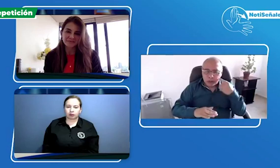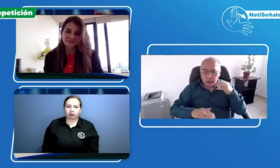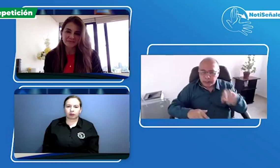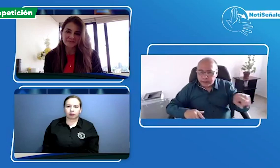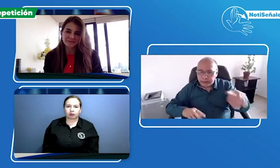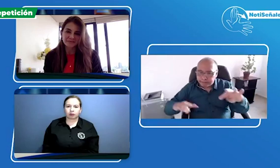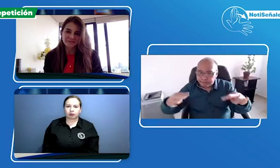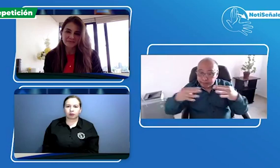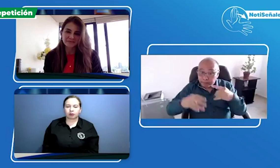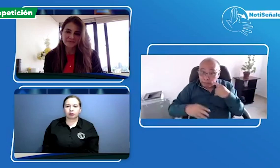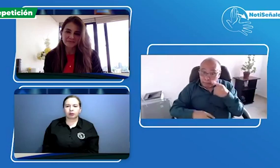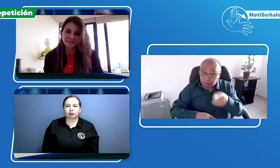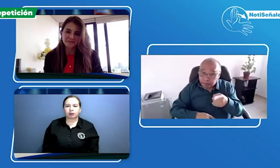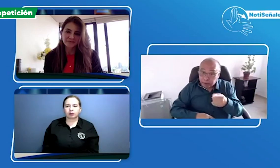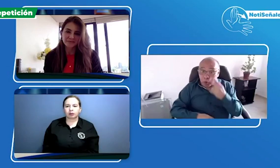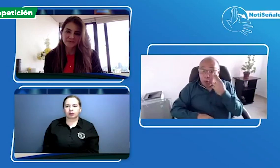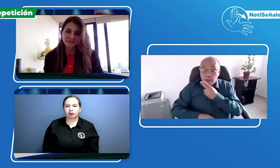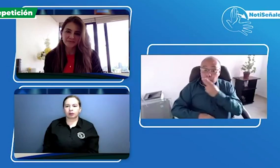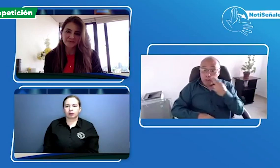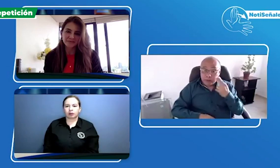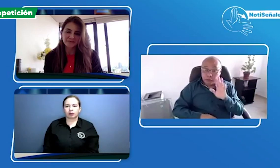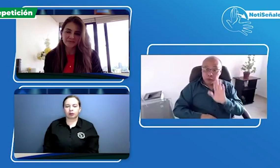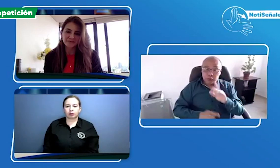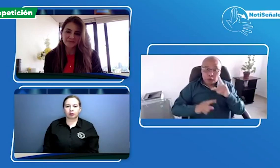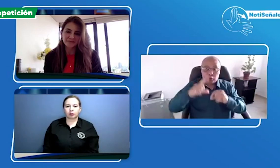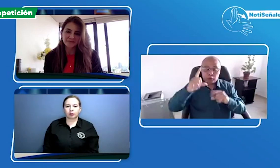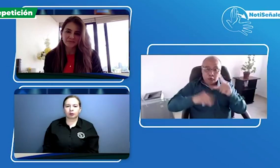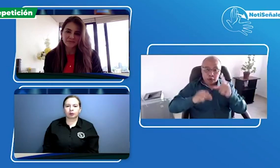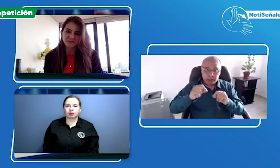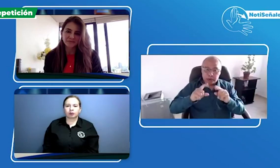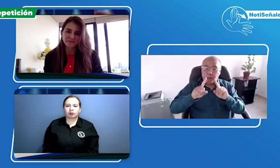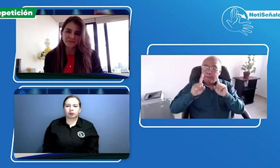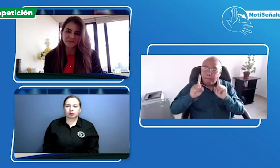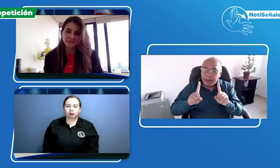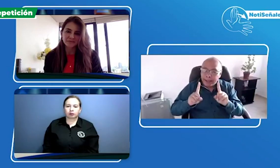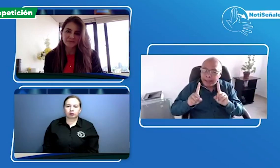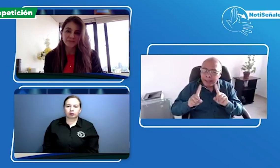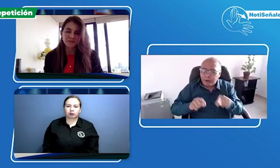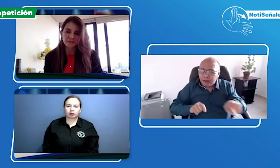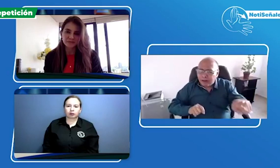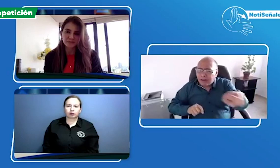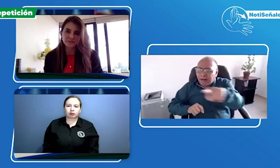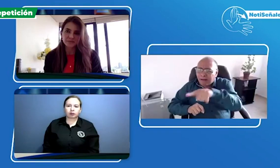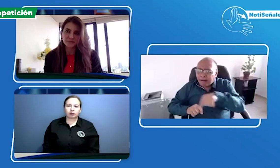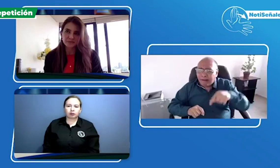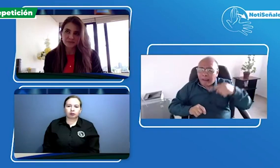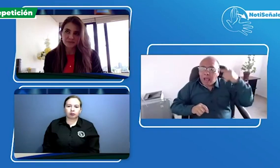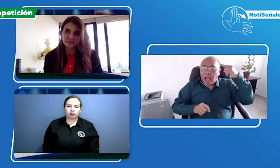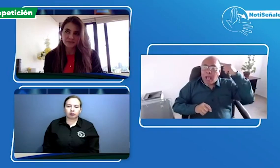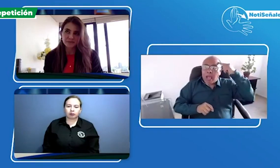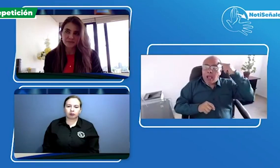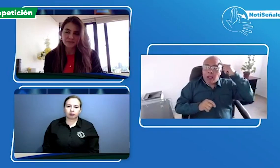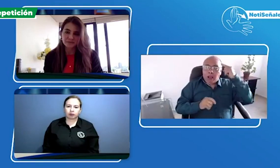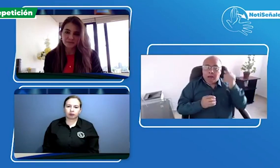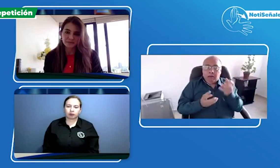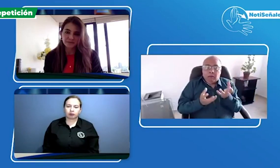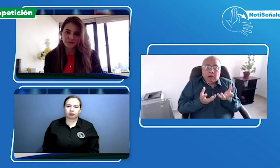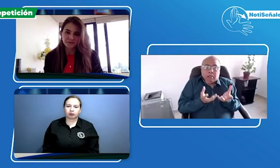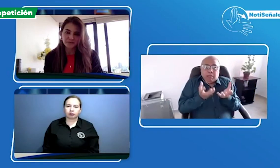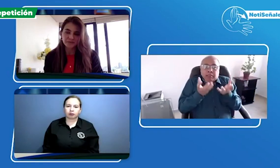personas que nos están viendo a la comunidad sorda personas oyentes ustedes ya están viendo que Colsubsidio está totalmente comprometido con este tema